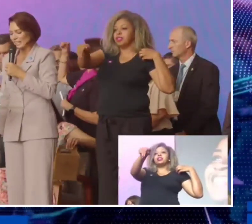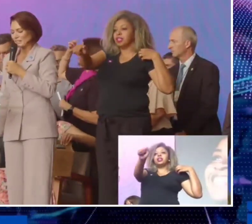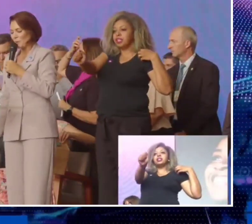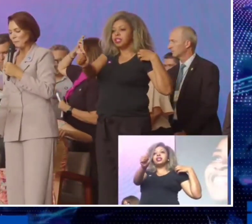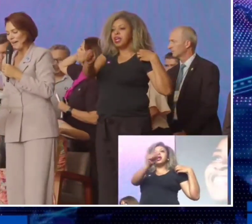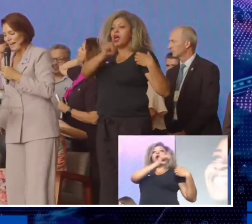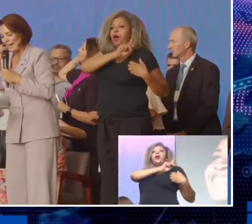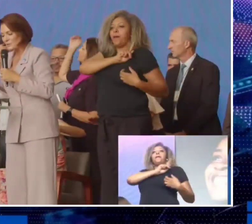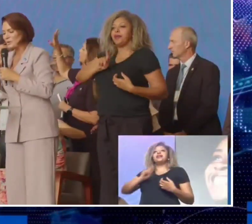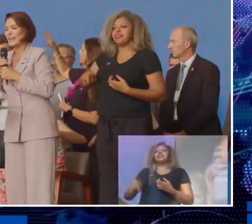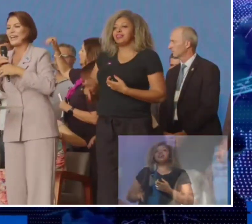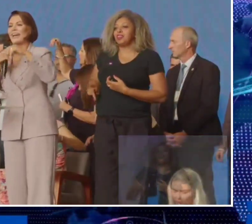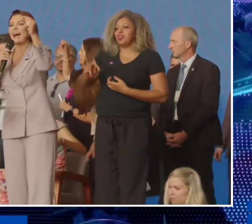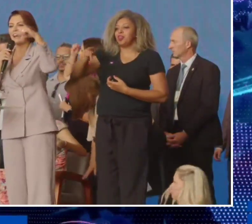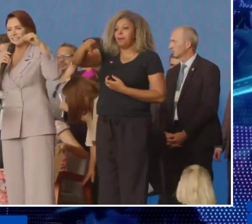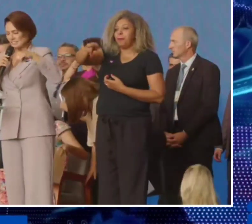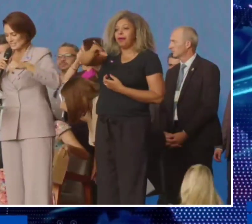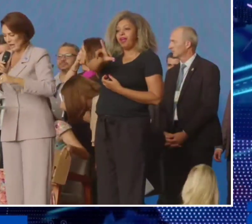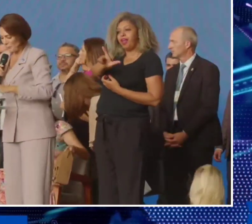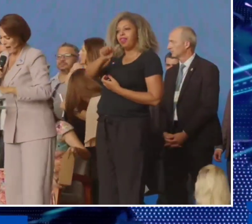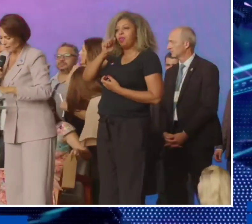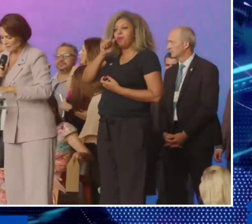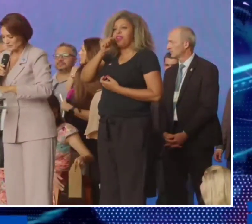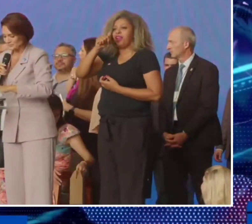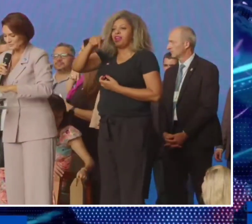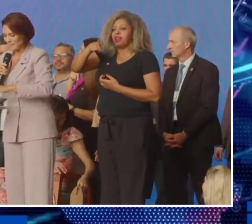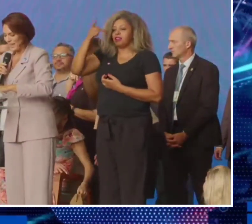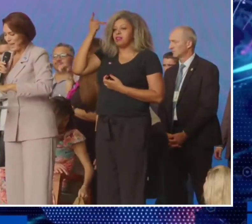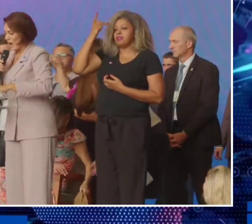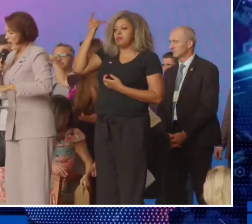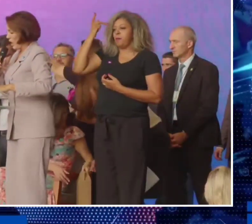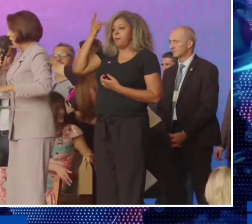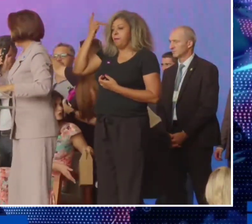do PL Mulher aqui de São Paulo.